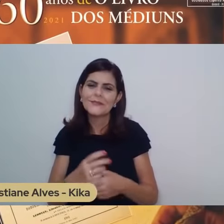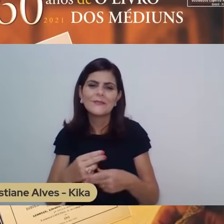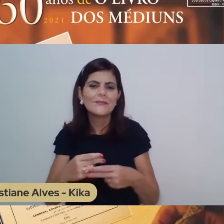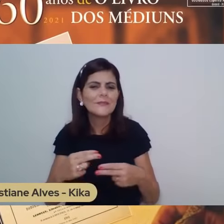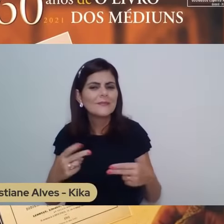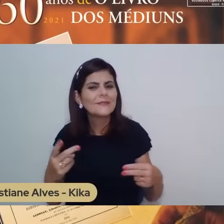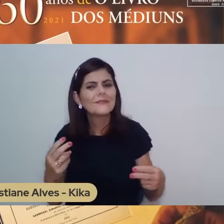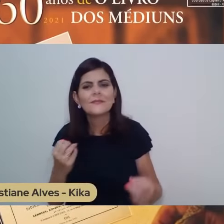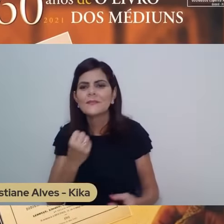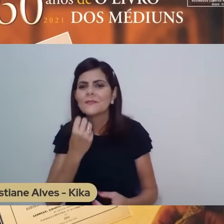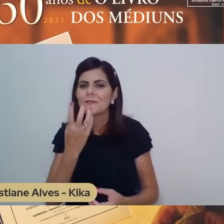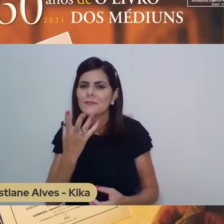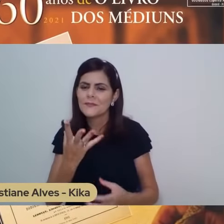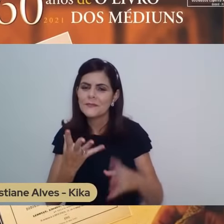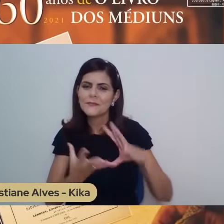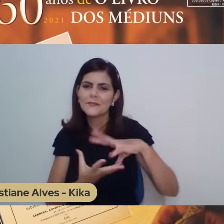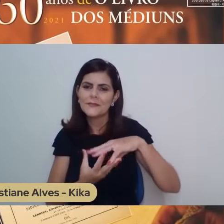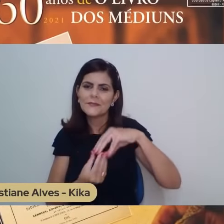espiritualidade superior.